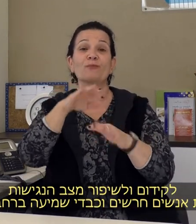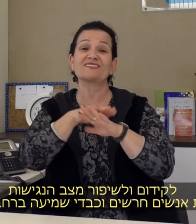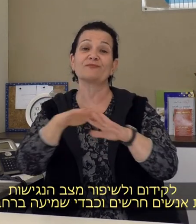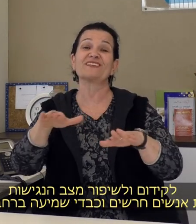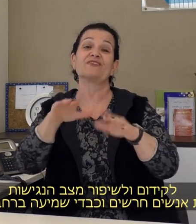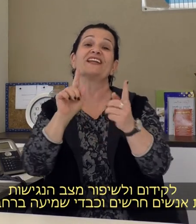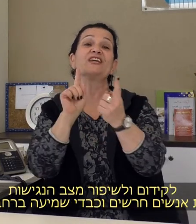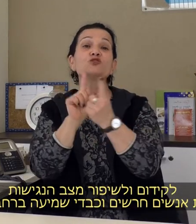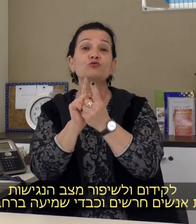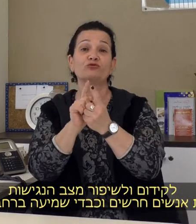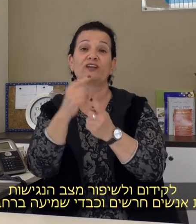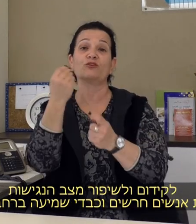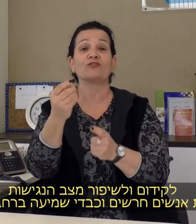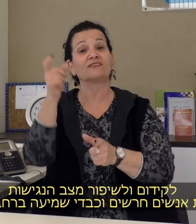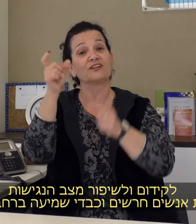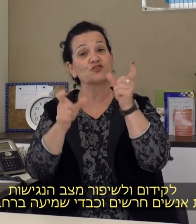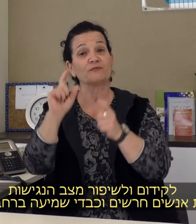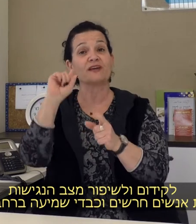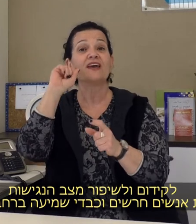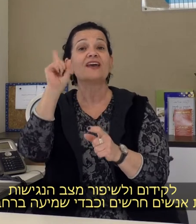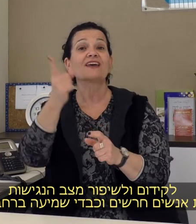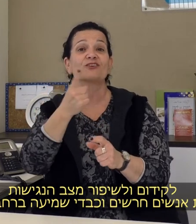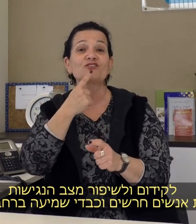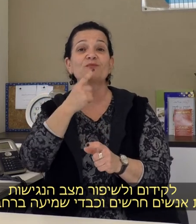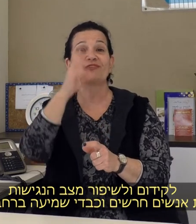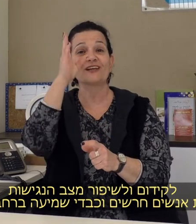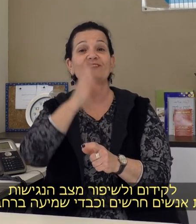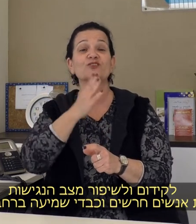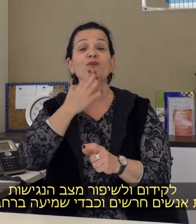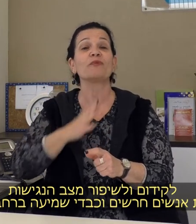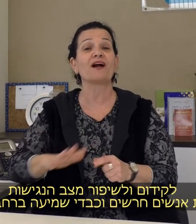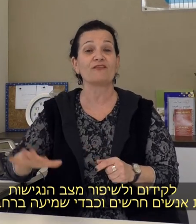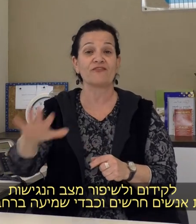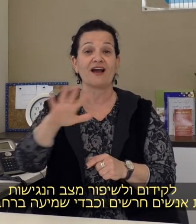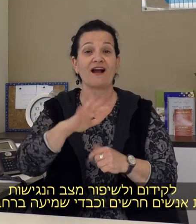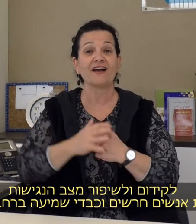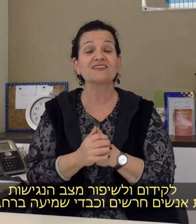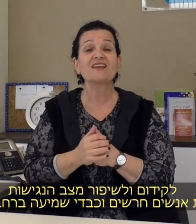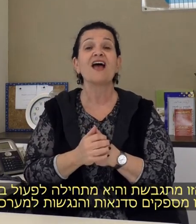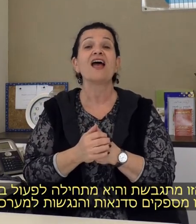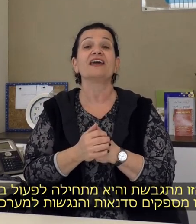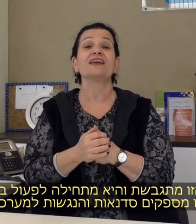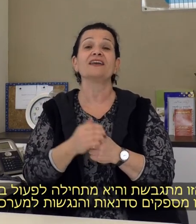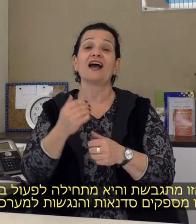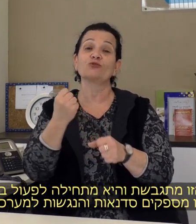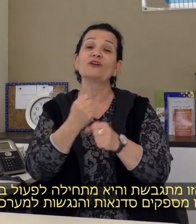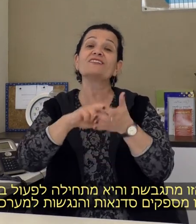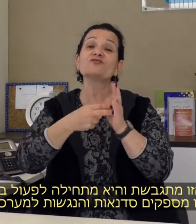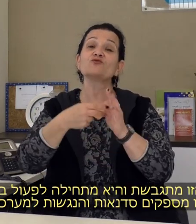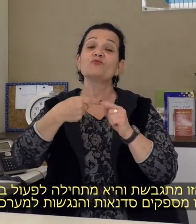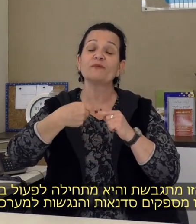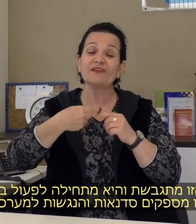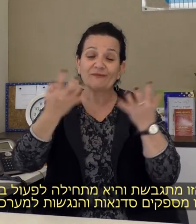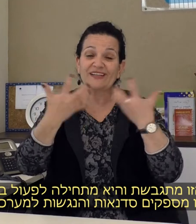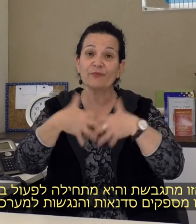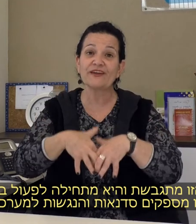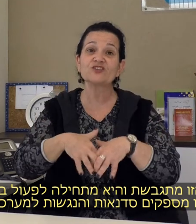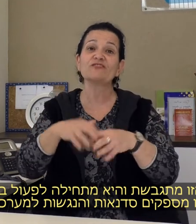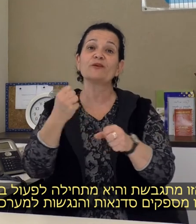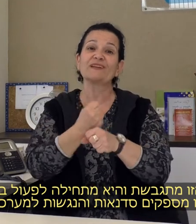מצב הנגישות לטובת אנשים חירשים וכבדש מיה ברחבי הארץ התוכנית הזו מתגבשת והיא